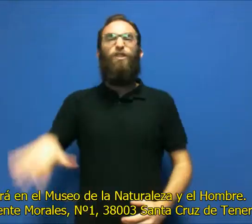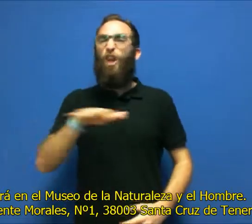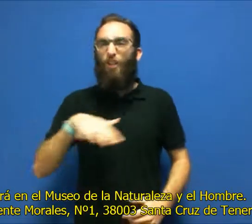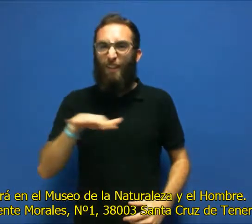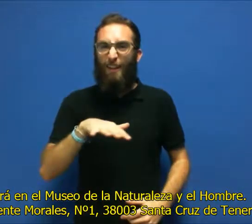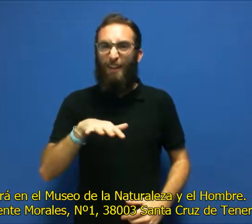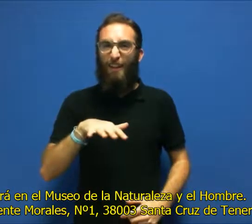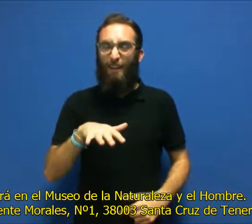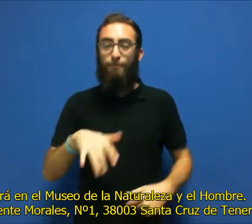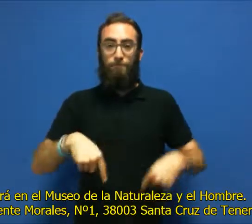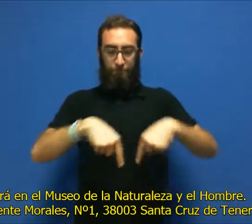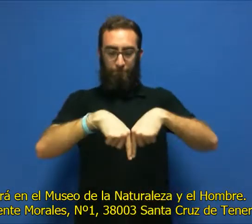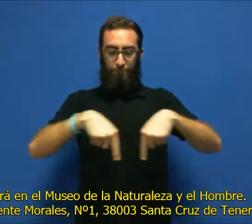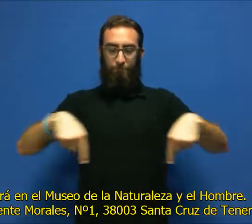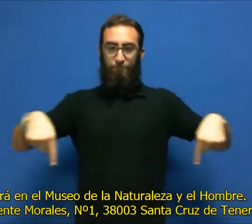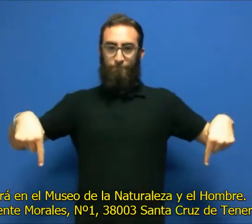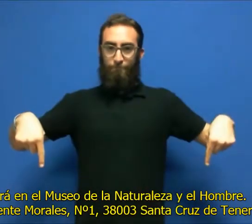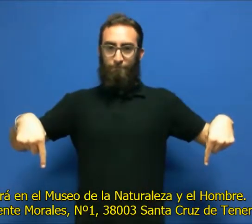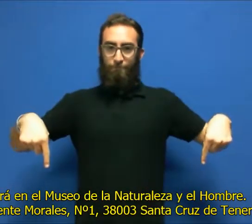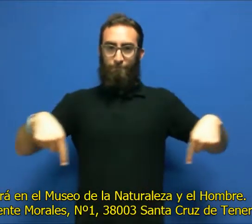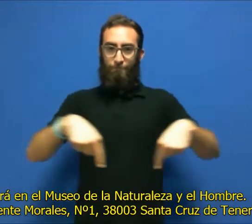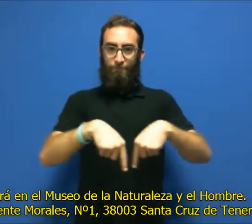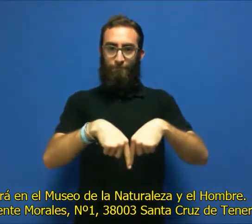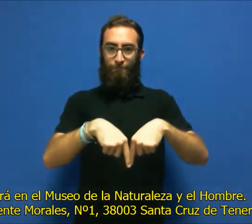Será en la dirección que aparece en pantalla.